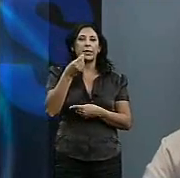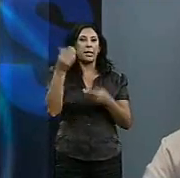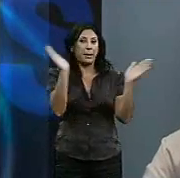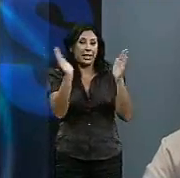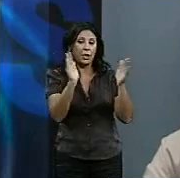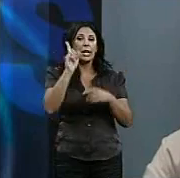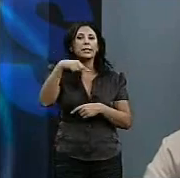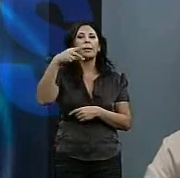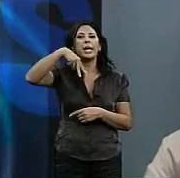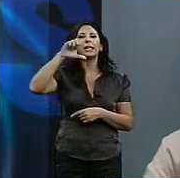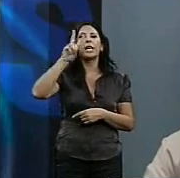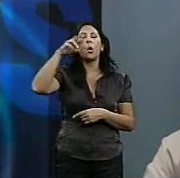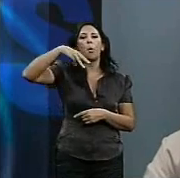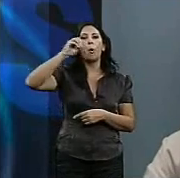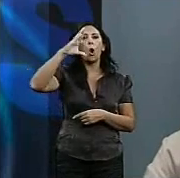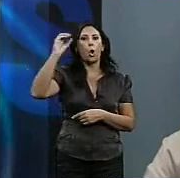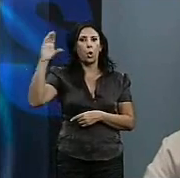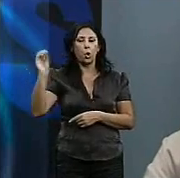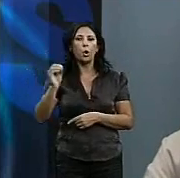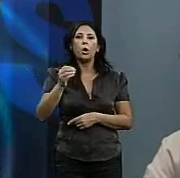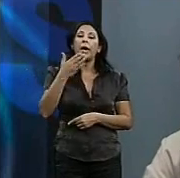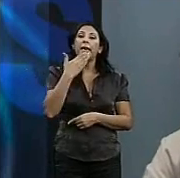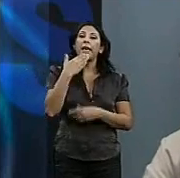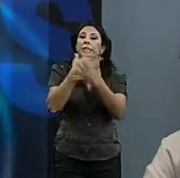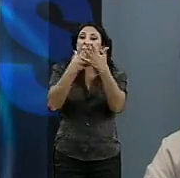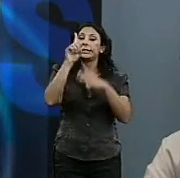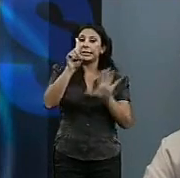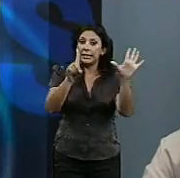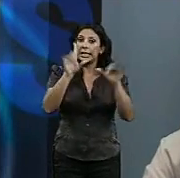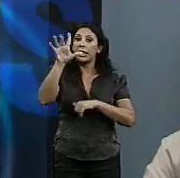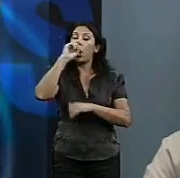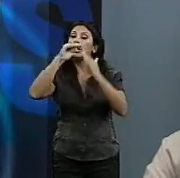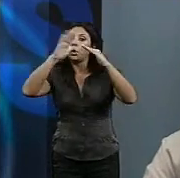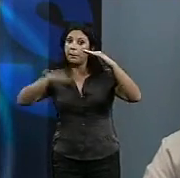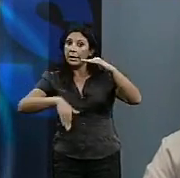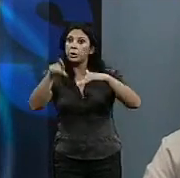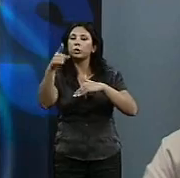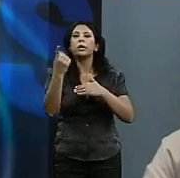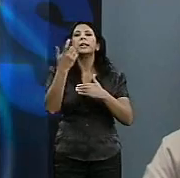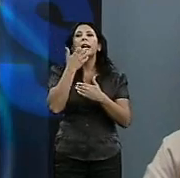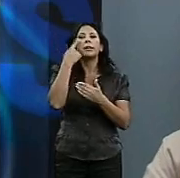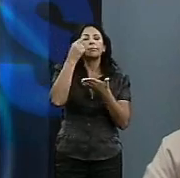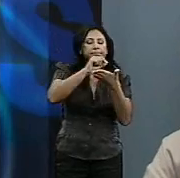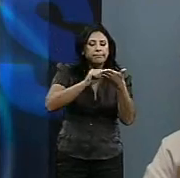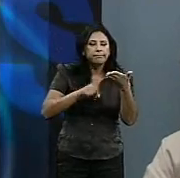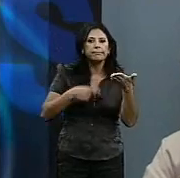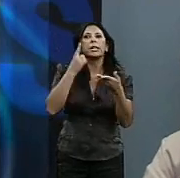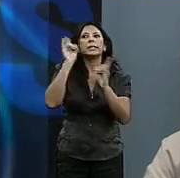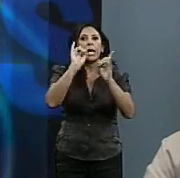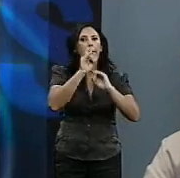vacunando, menores de 65 años, donde vamos a hacer un cribado de si se unen los criterios y se le hará una captación activa, se le llamará por teléfono